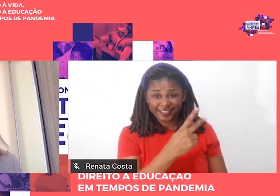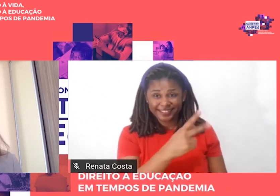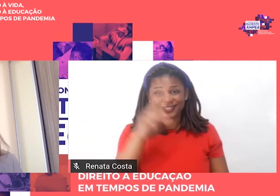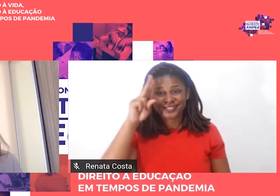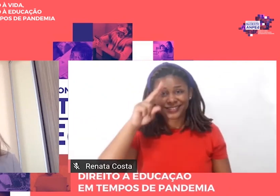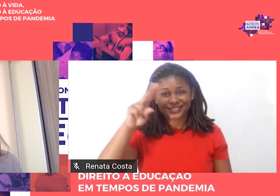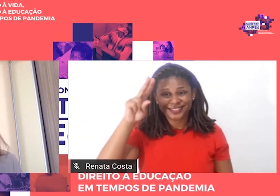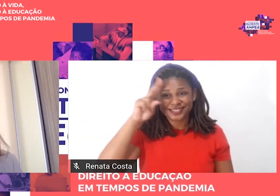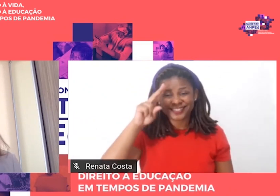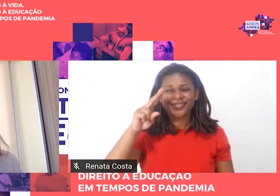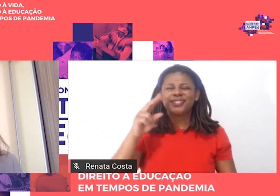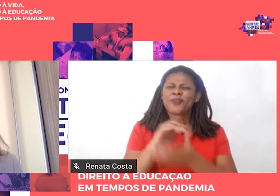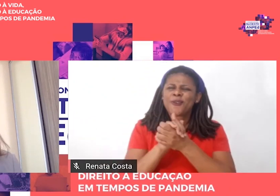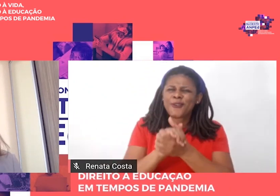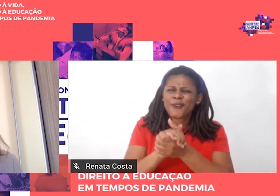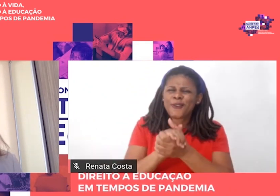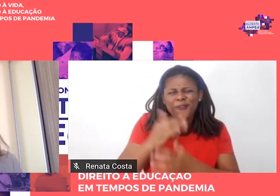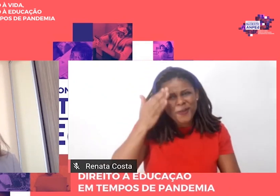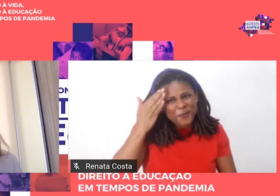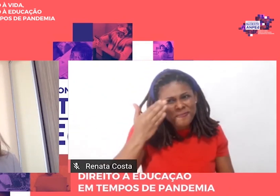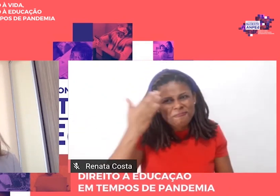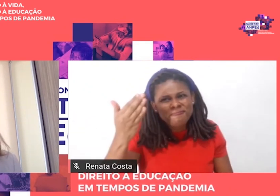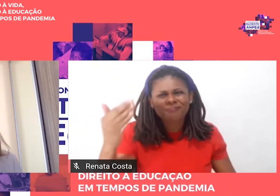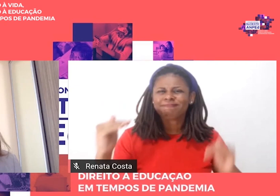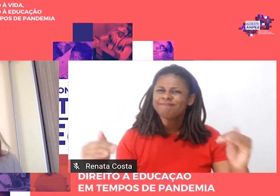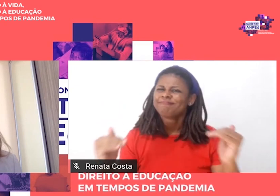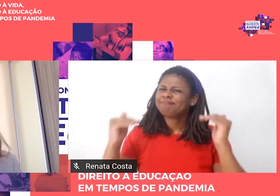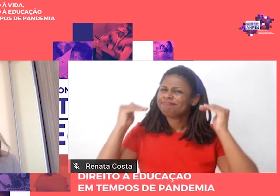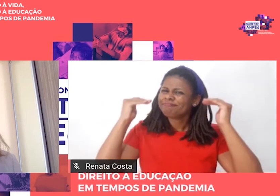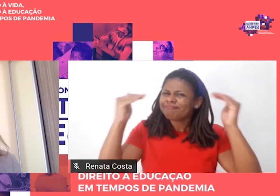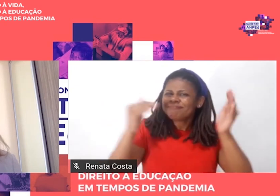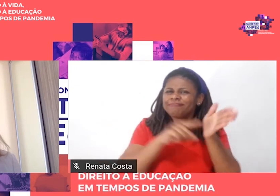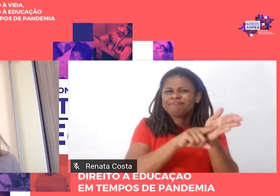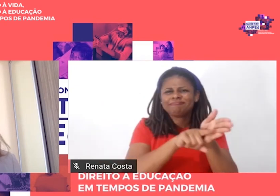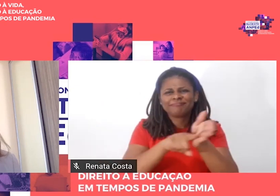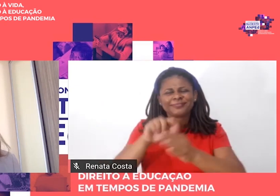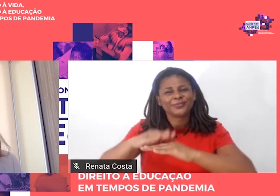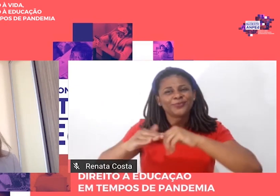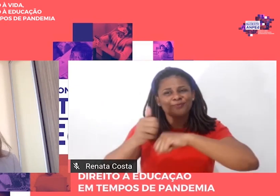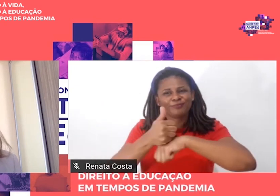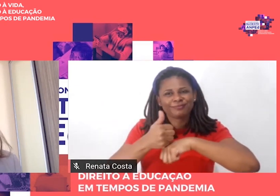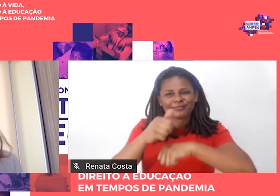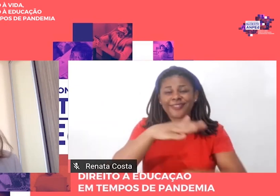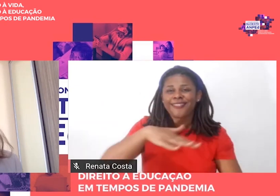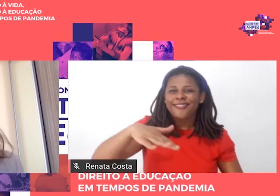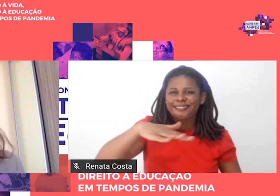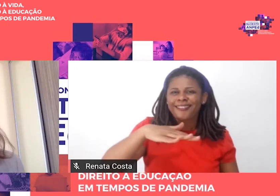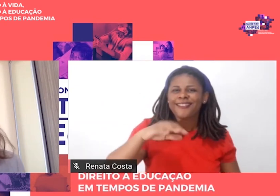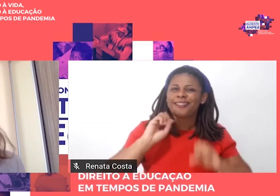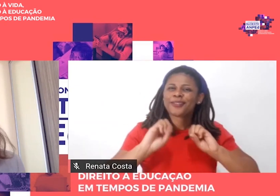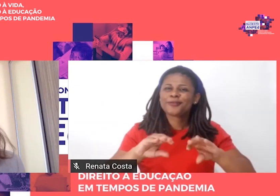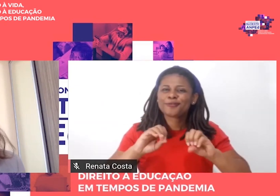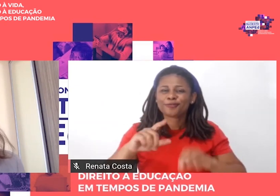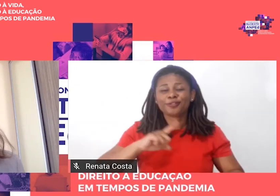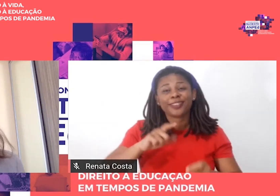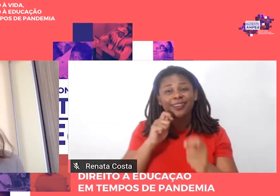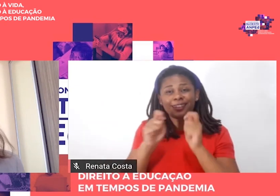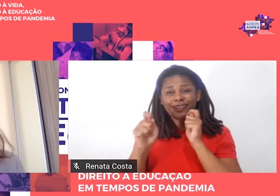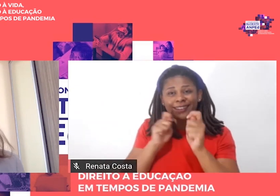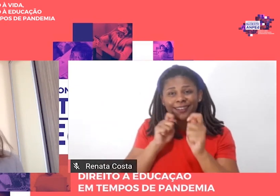pesquisadores do campo da educação, né? Nós temos uma entrevista com o professor